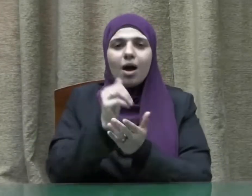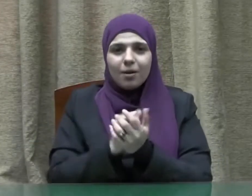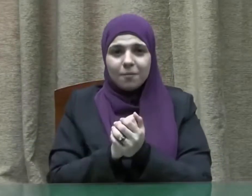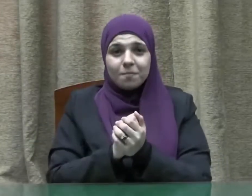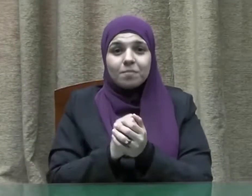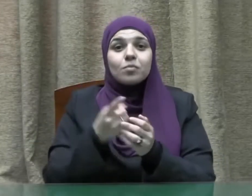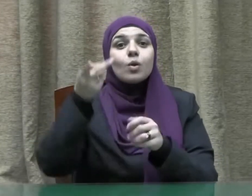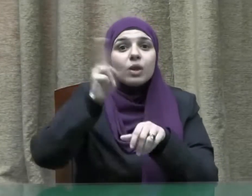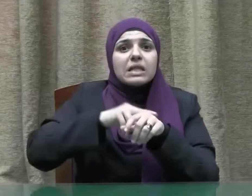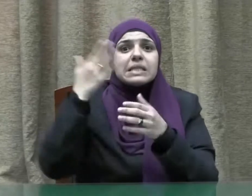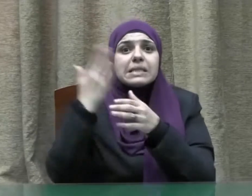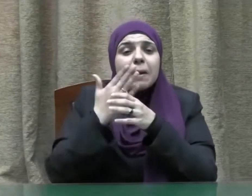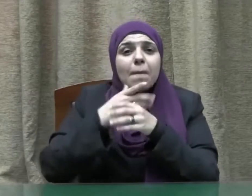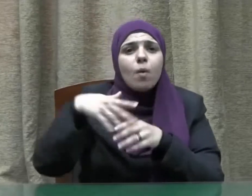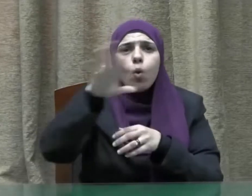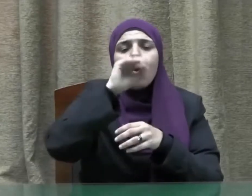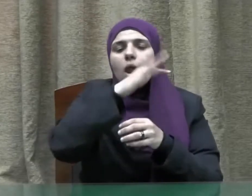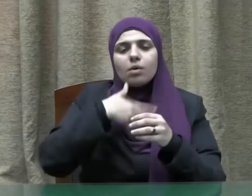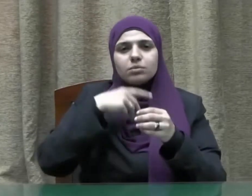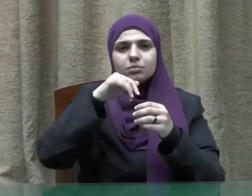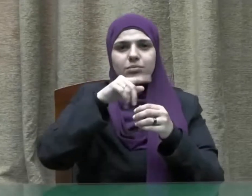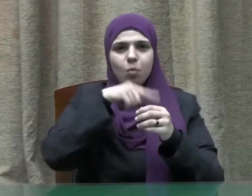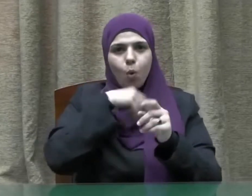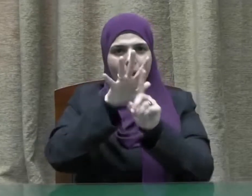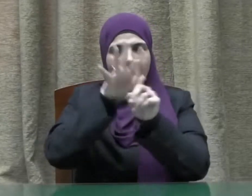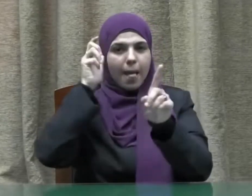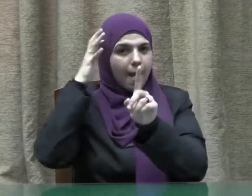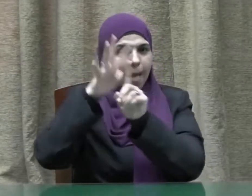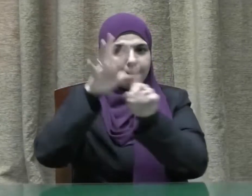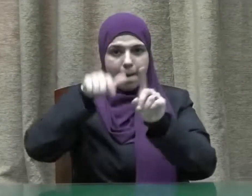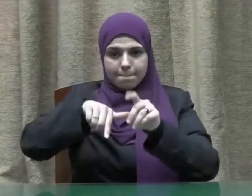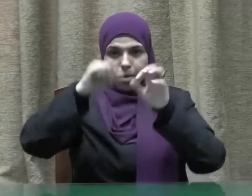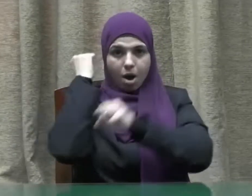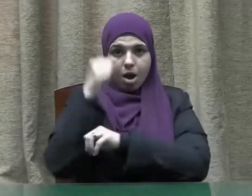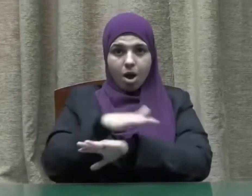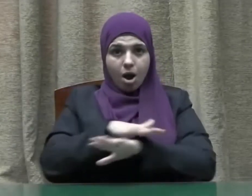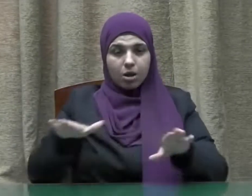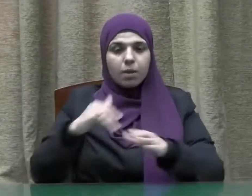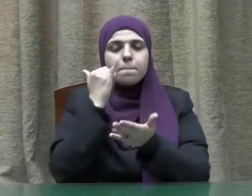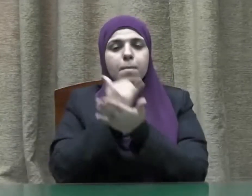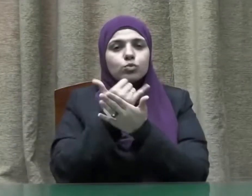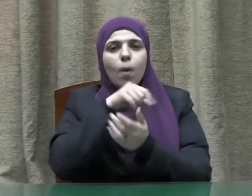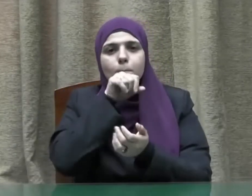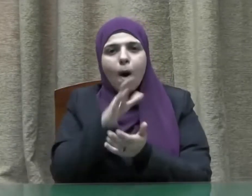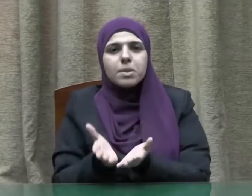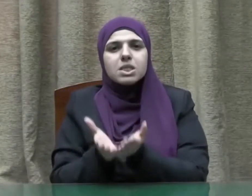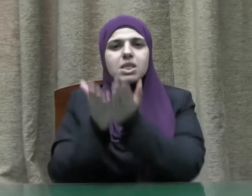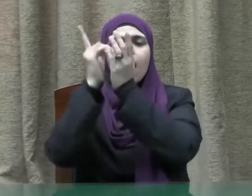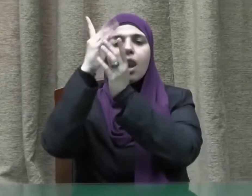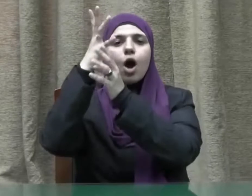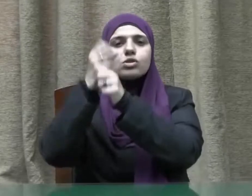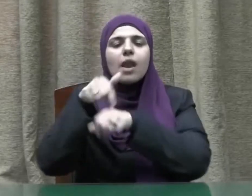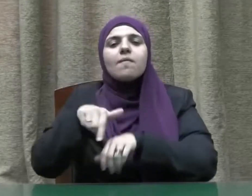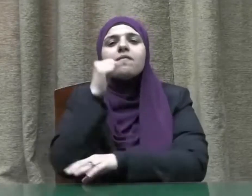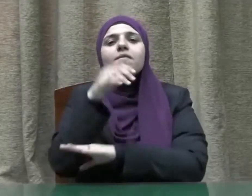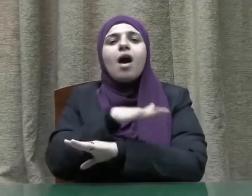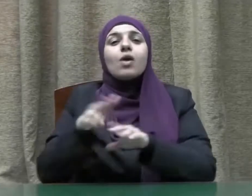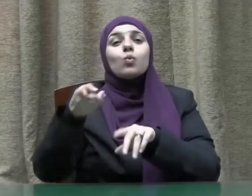وكان ذلك إيذانا بانتقال الإمامة في الأرض إلى النبي صلى الله عليه وسلم